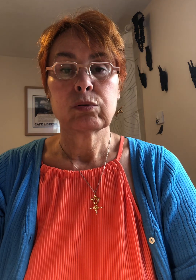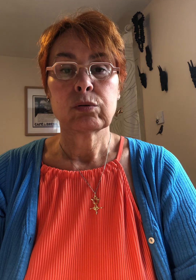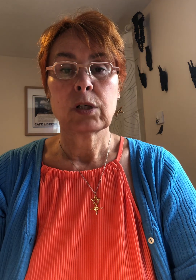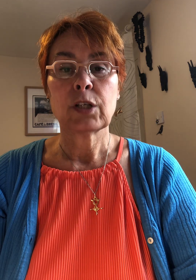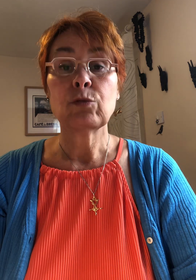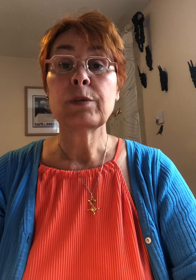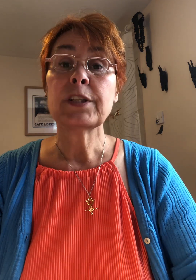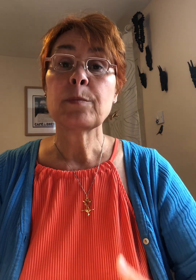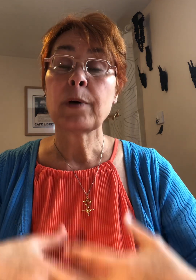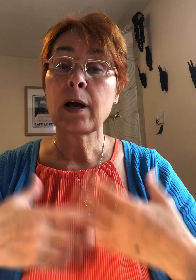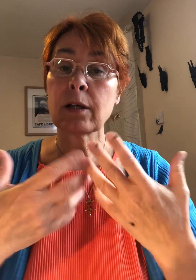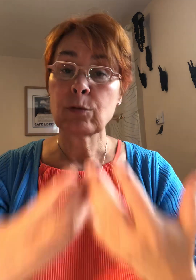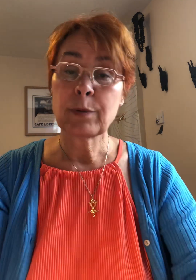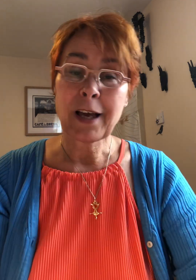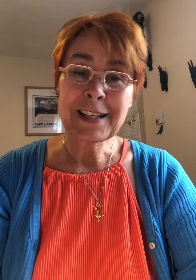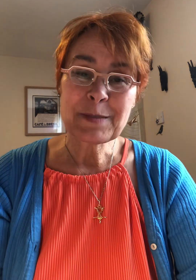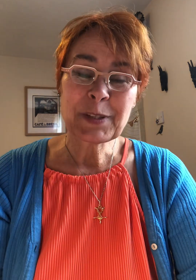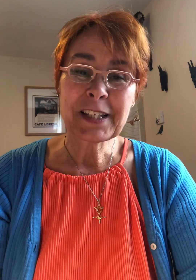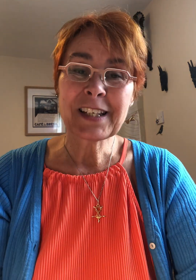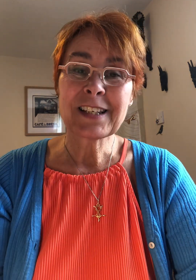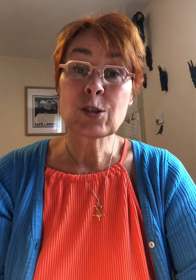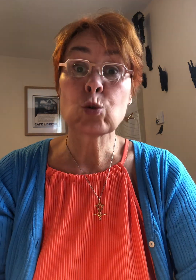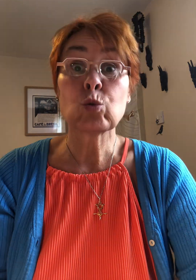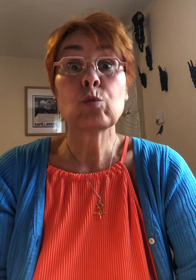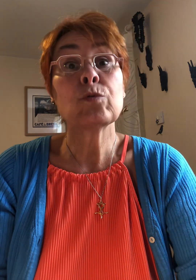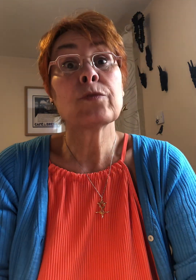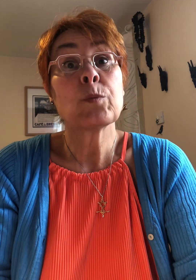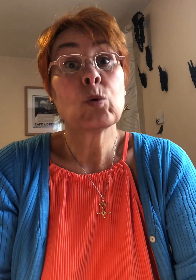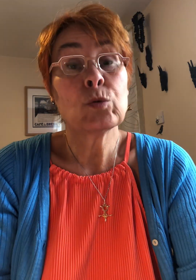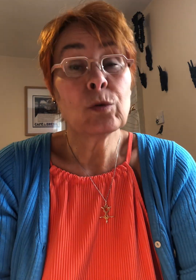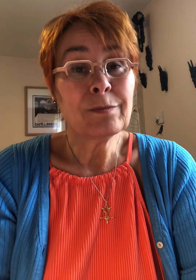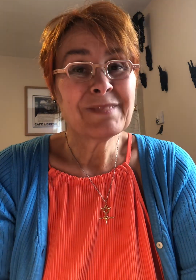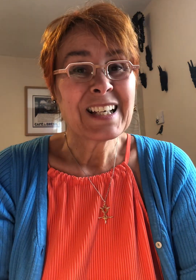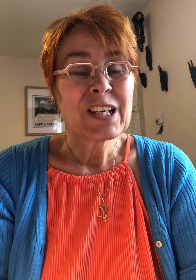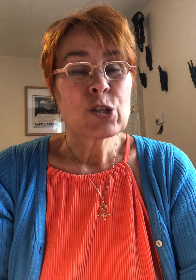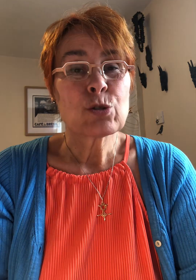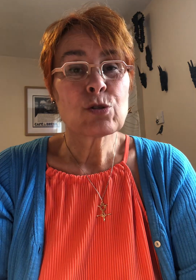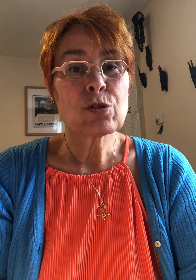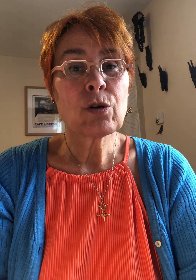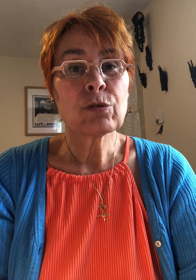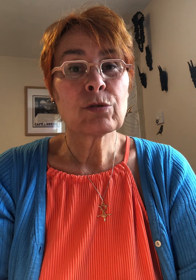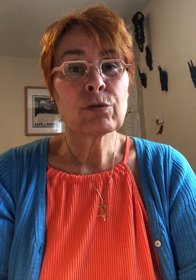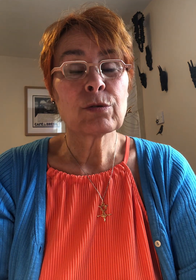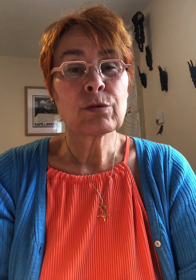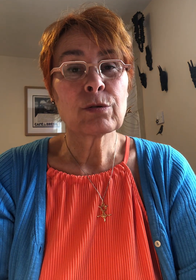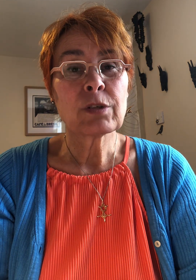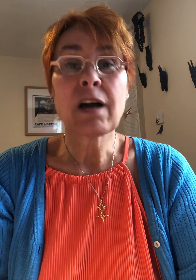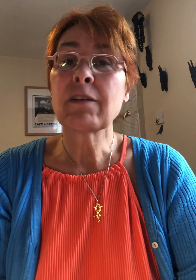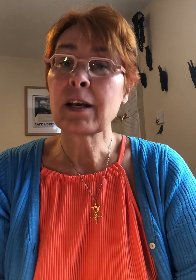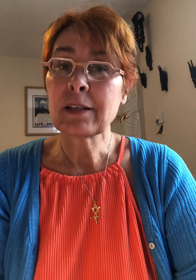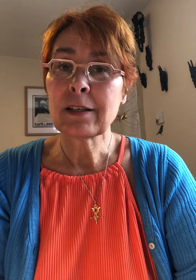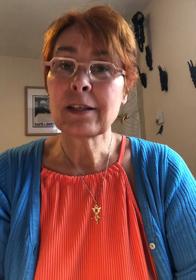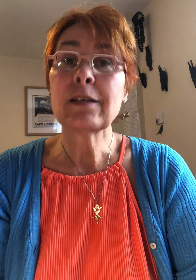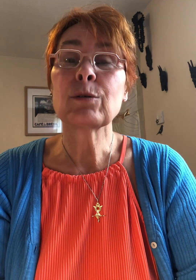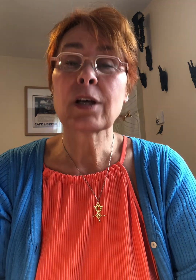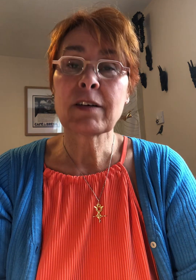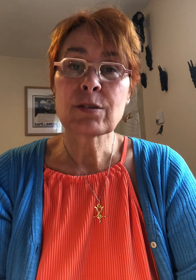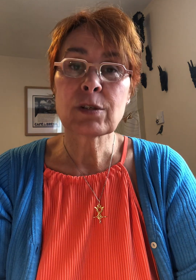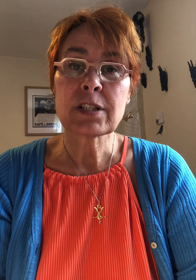n'oubliez pas de bien respirer surtout buvez beaucoup d'eau ce genre de travail et le travail sur les